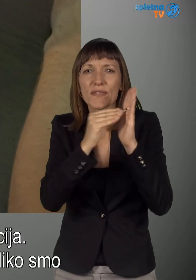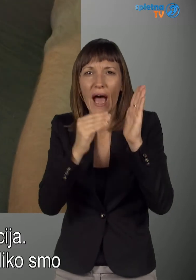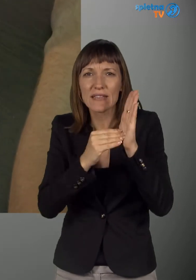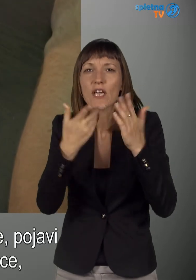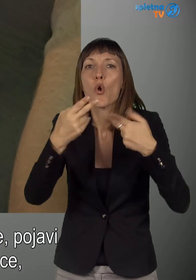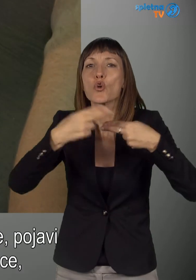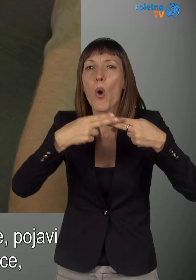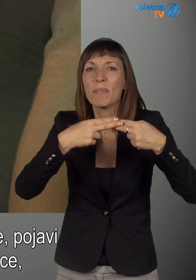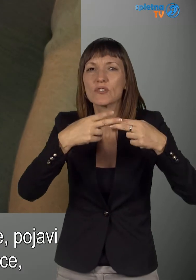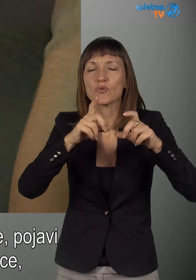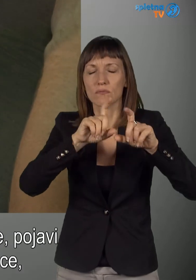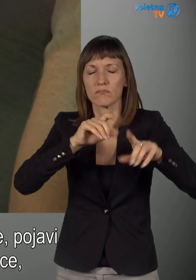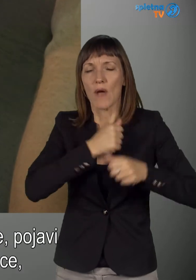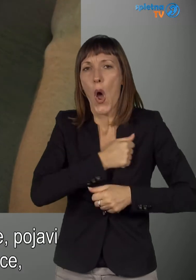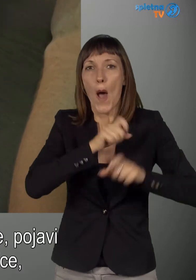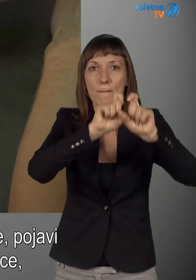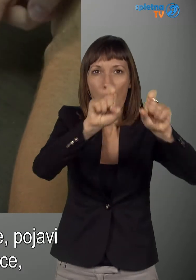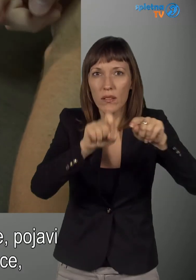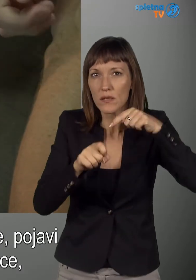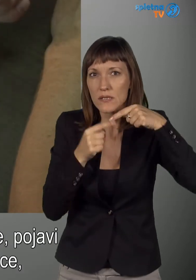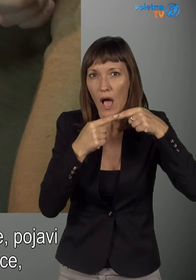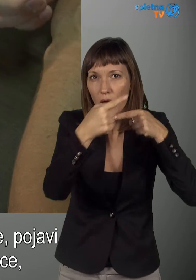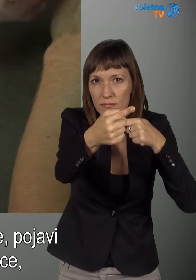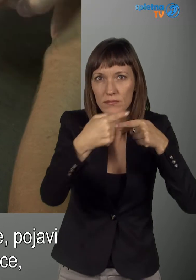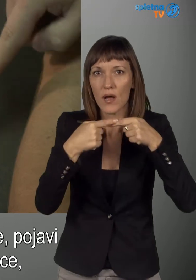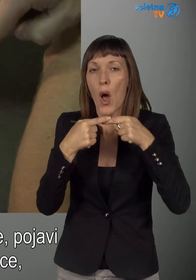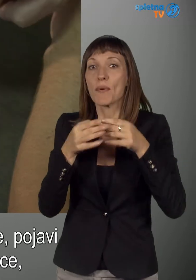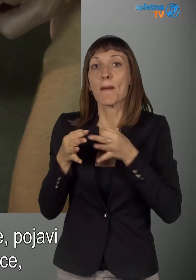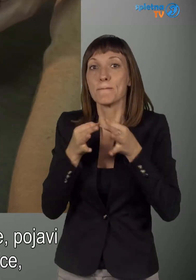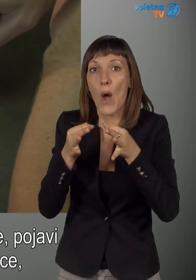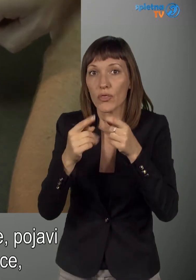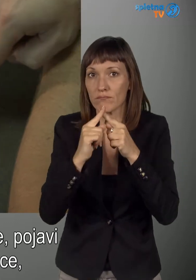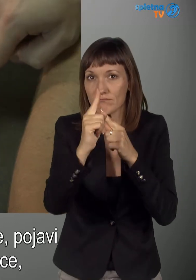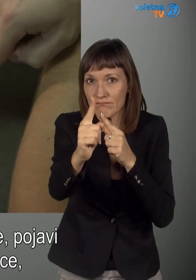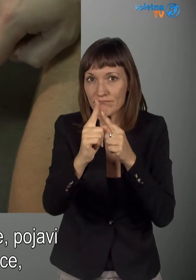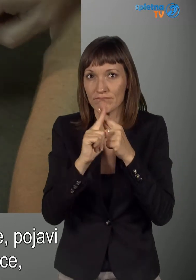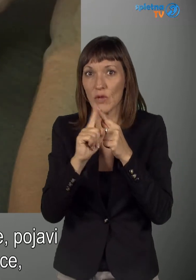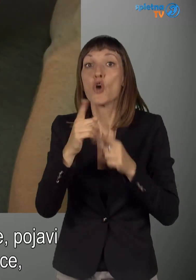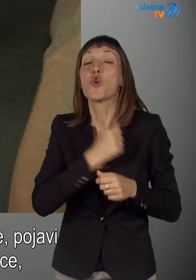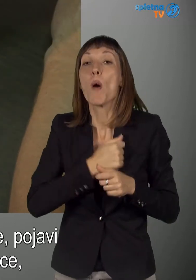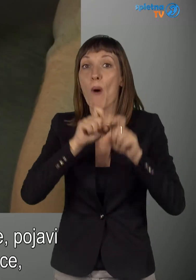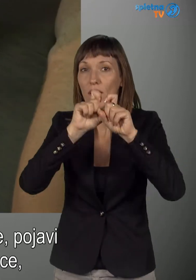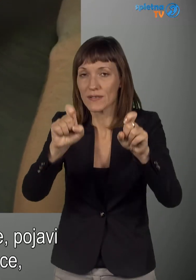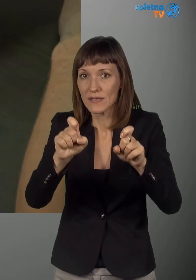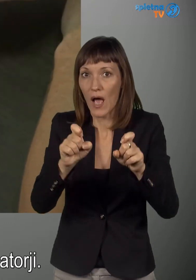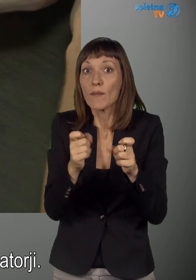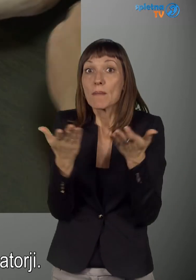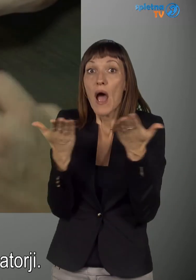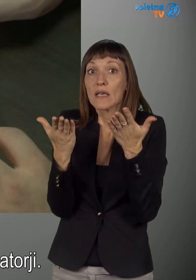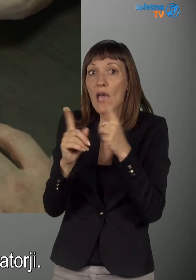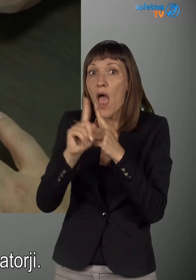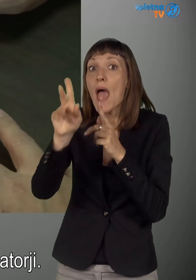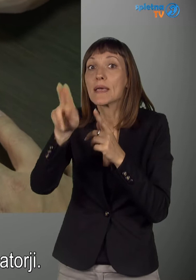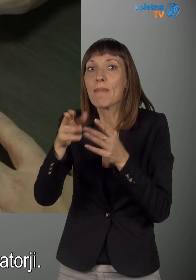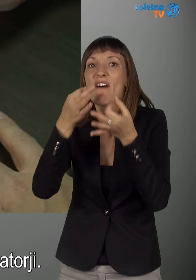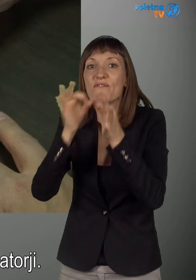koliko smo daleč od bolnišnice, se pojavi in pot do bolnišnice. Potem, kje